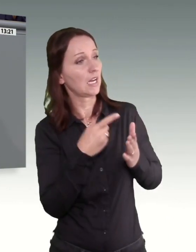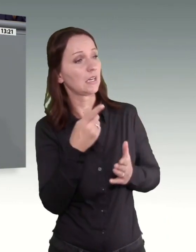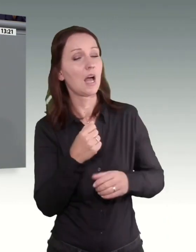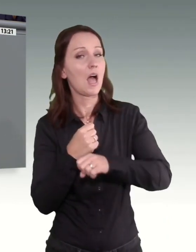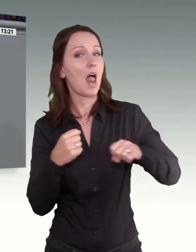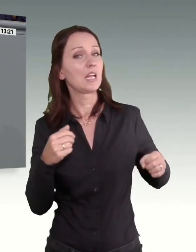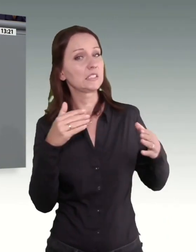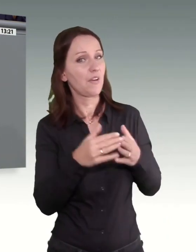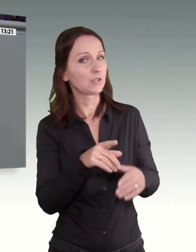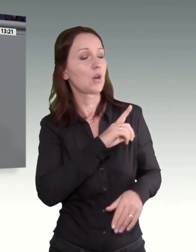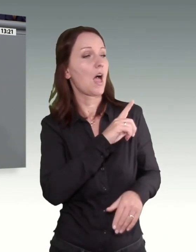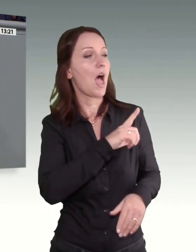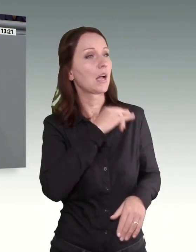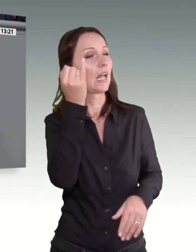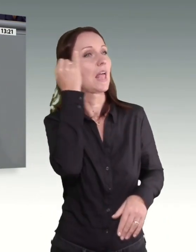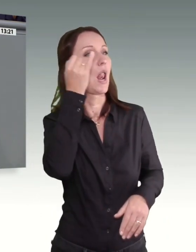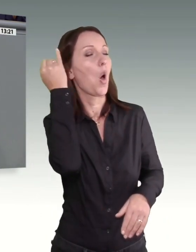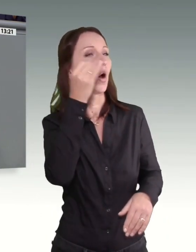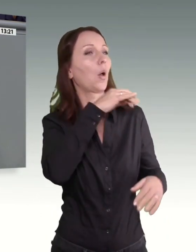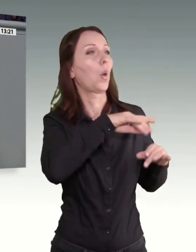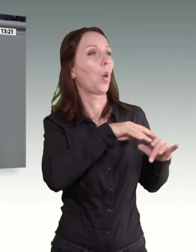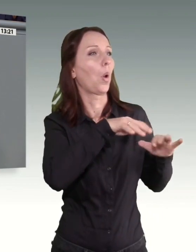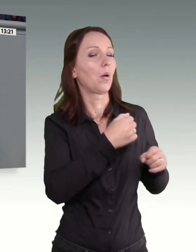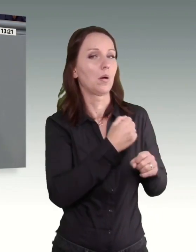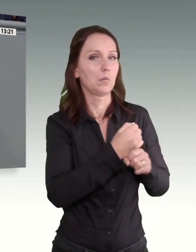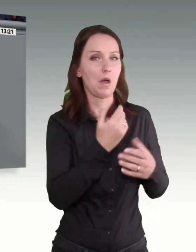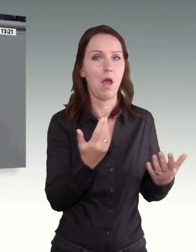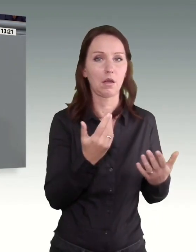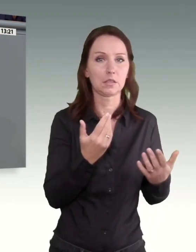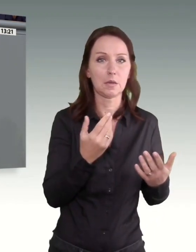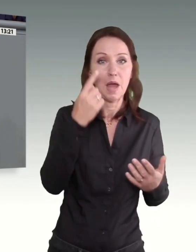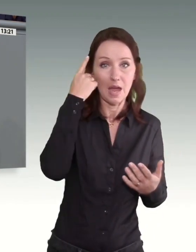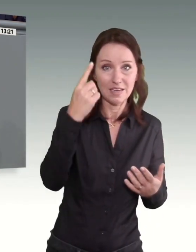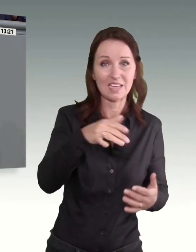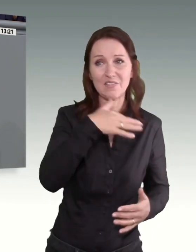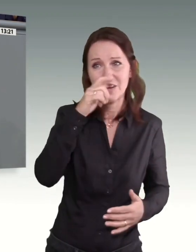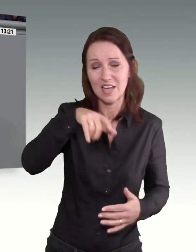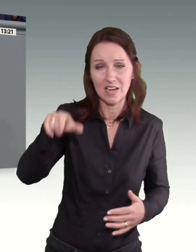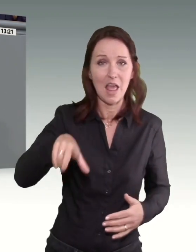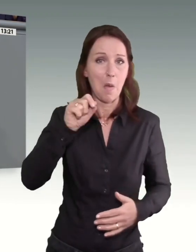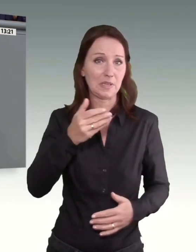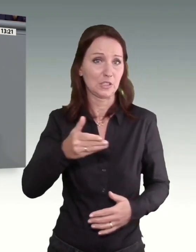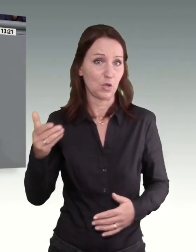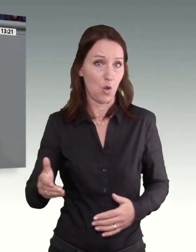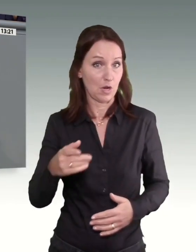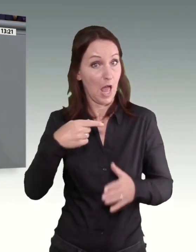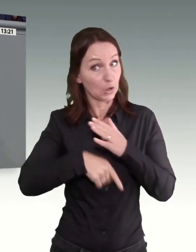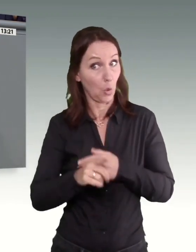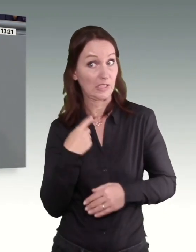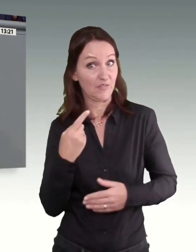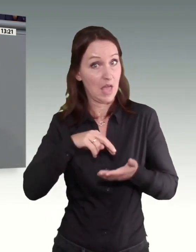ideologisches Süppchen kocht, statt an zahlreichen Mindestlohnern zu denken, die durch unser Vorhaben gewonnen hätten.